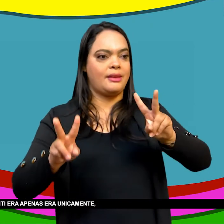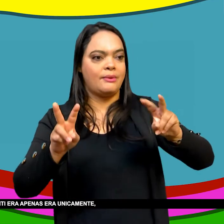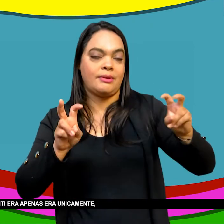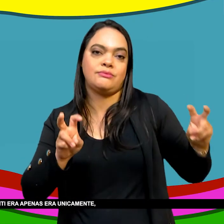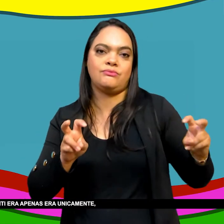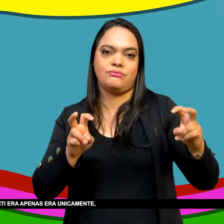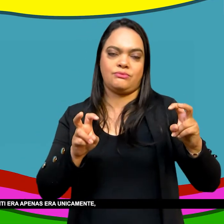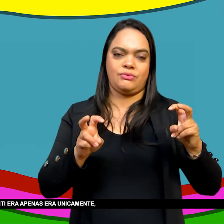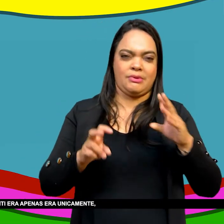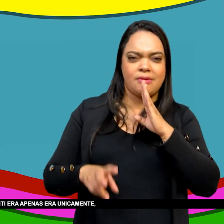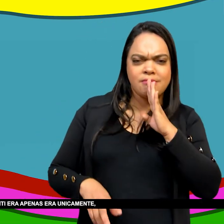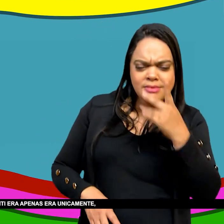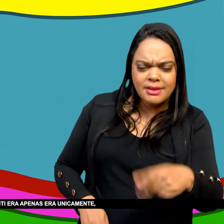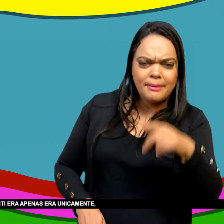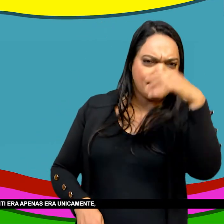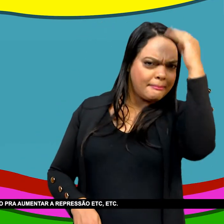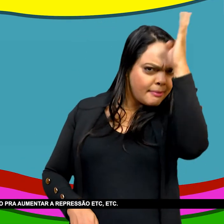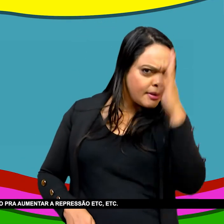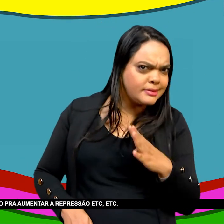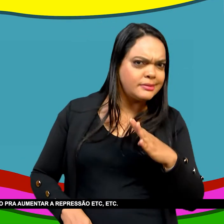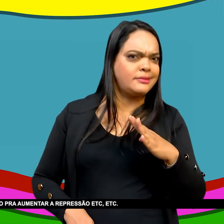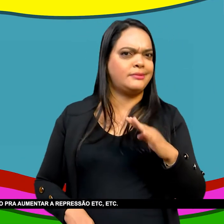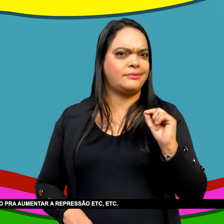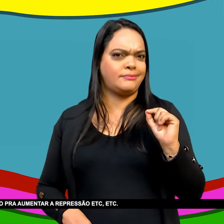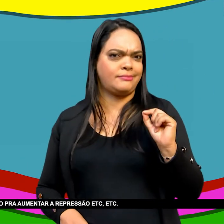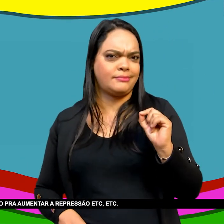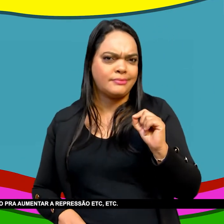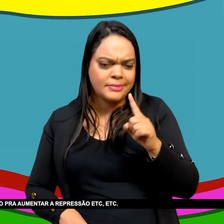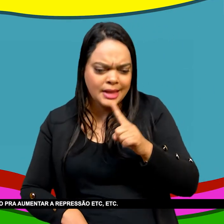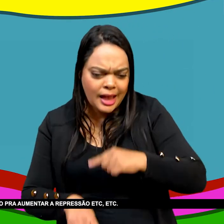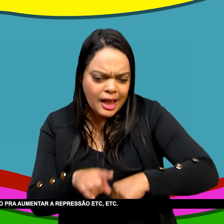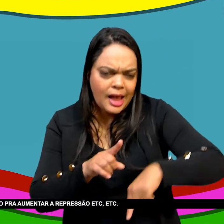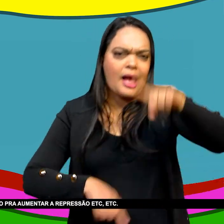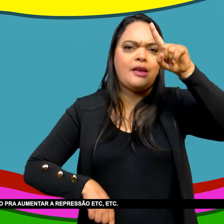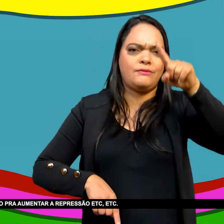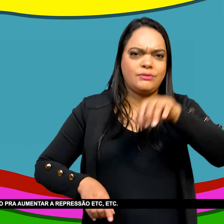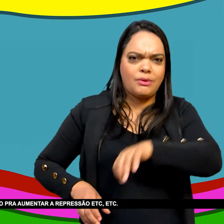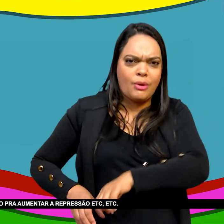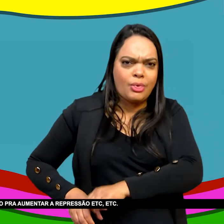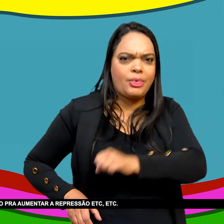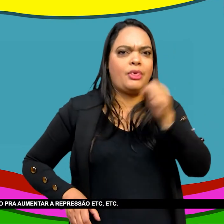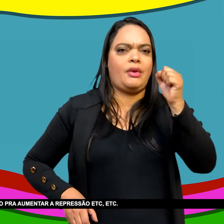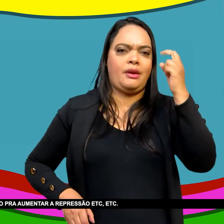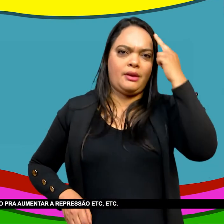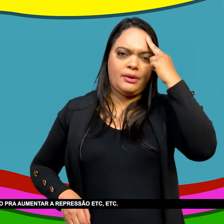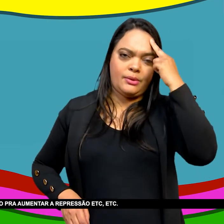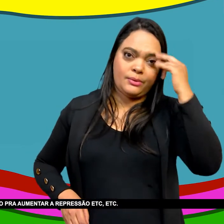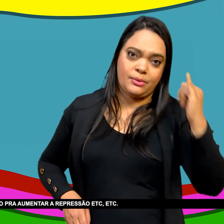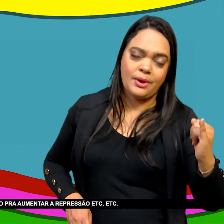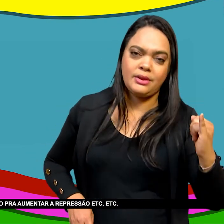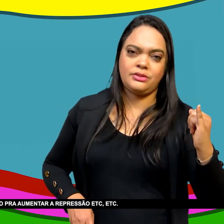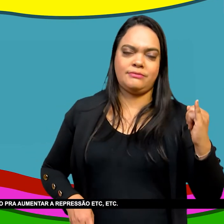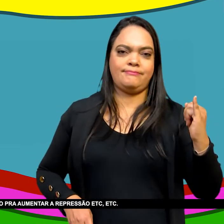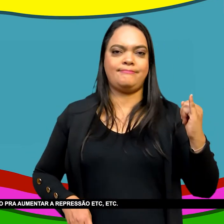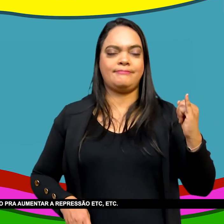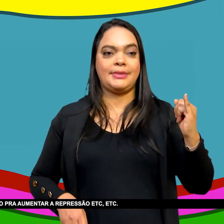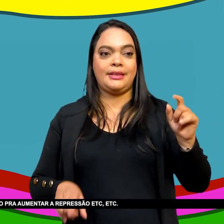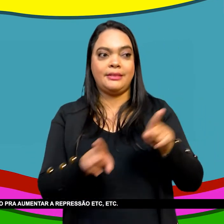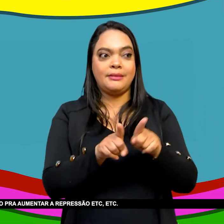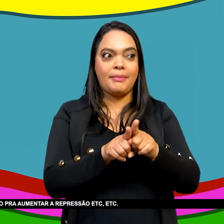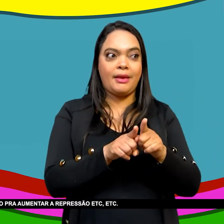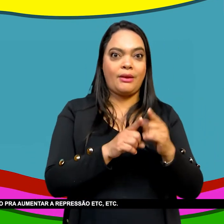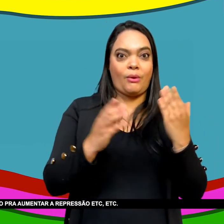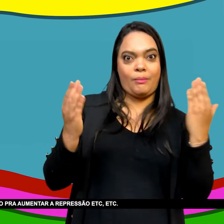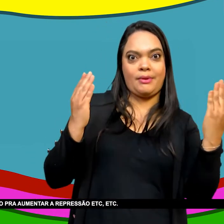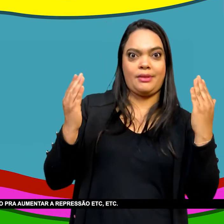Haiti Era apenas Era unicamente Um fantasma Que aterrorizava as elites Um